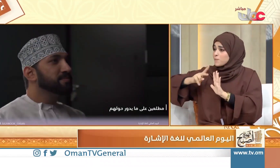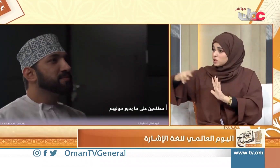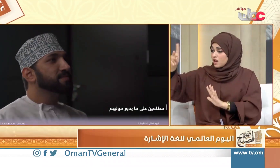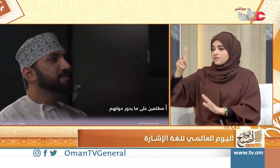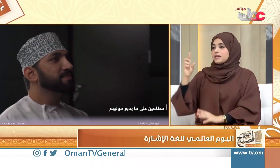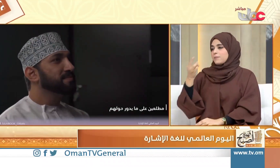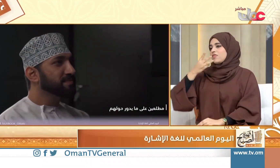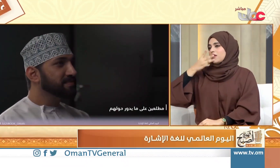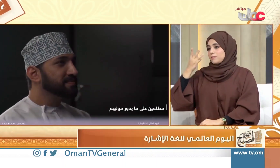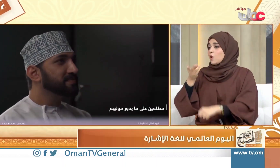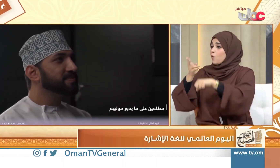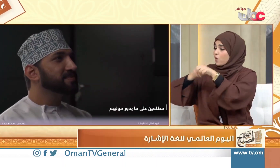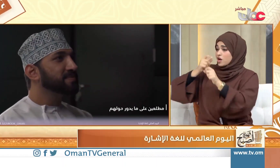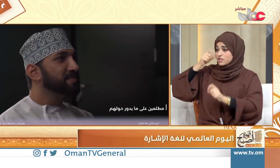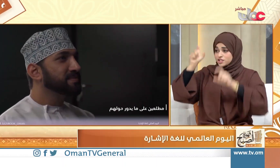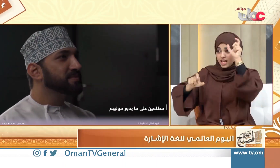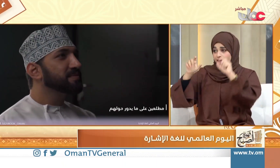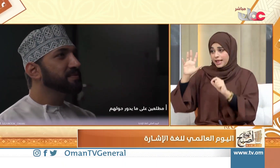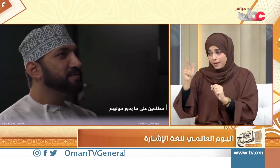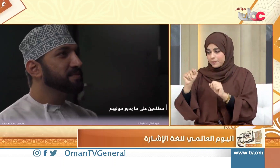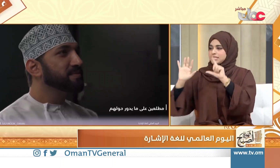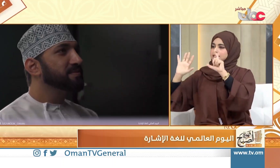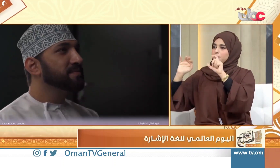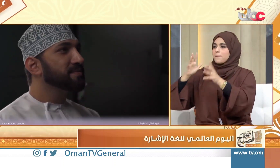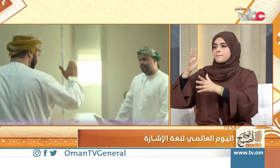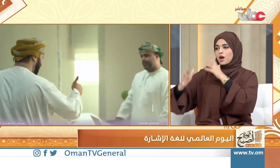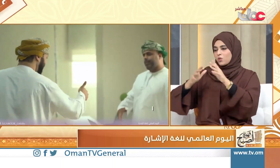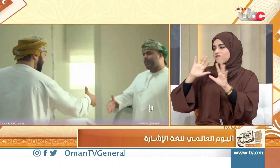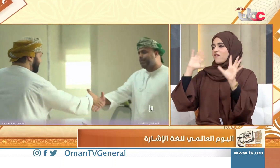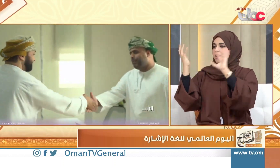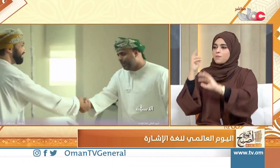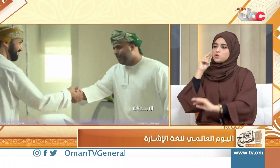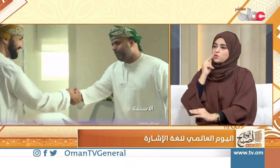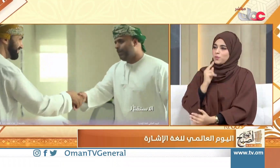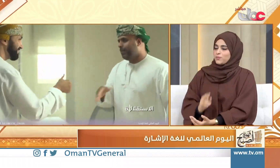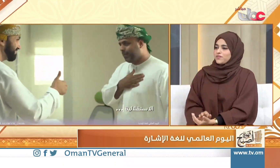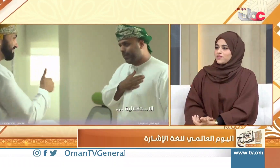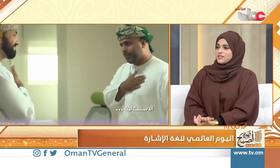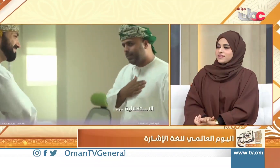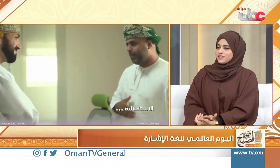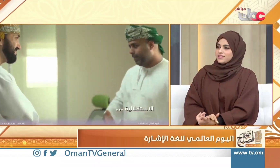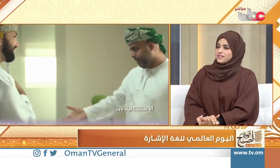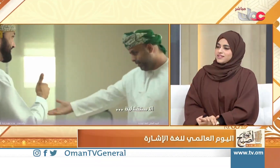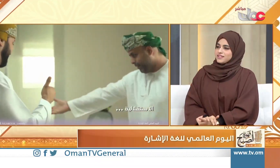لغة الإشارة تختلف من دولة إلى دولة تقريباً معنا 300 لغة إشارة مختلفة